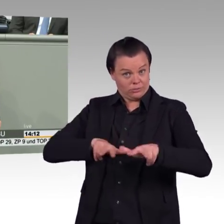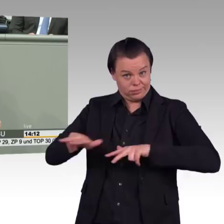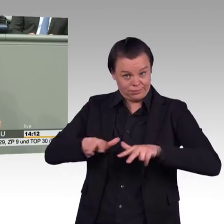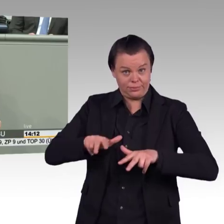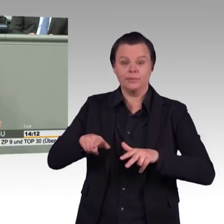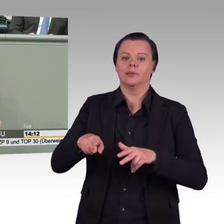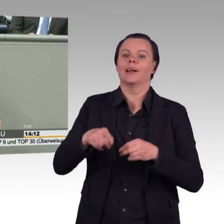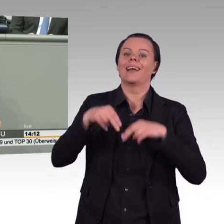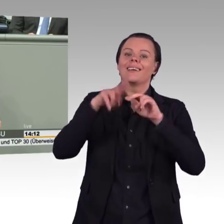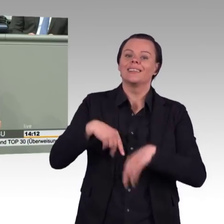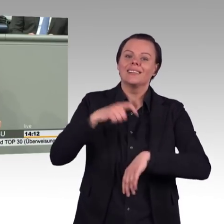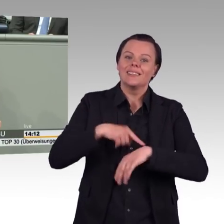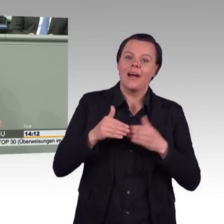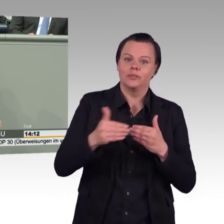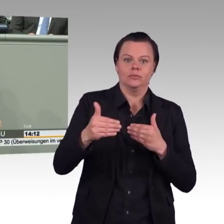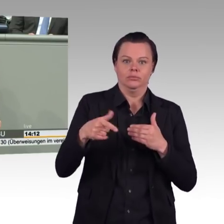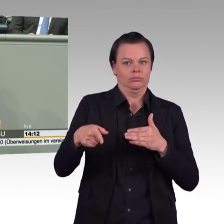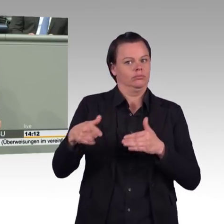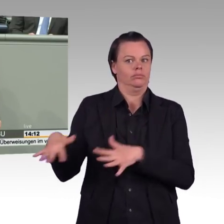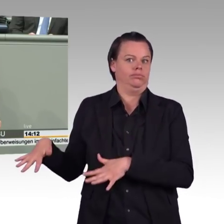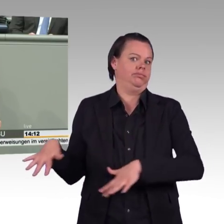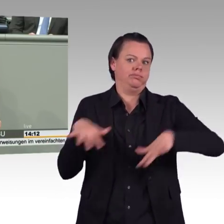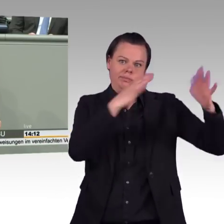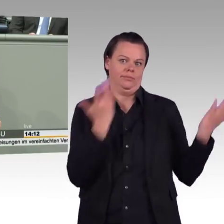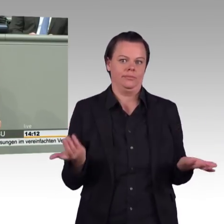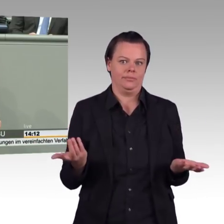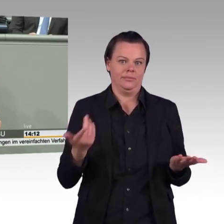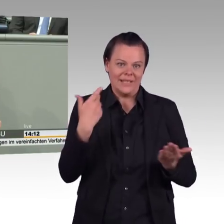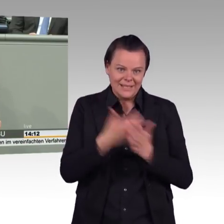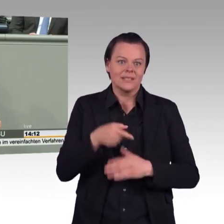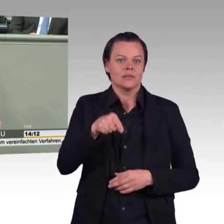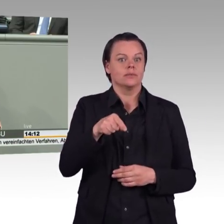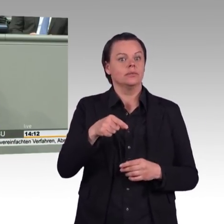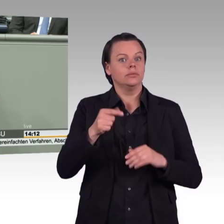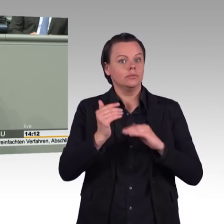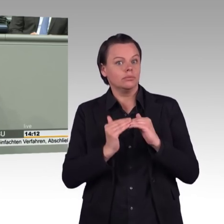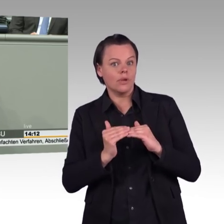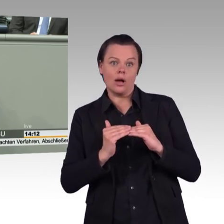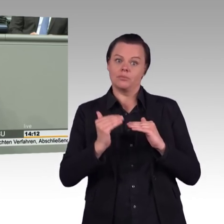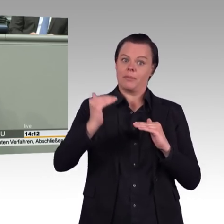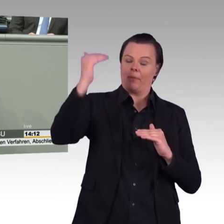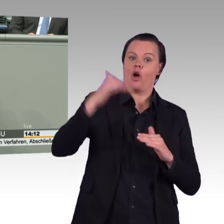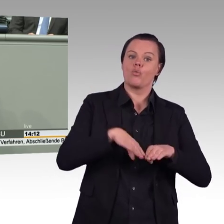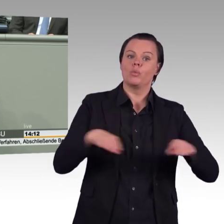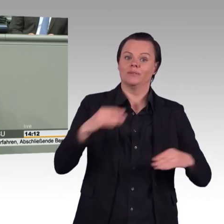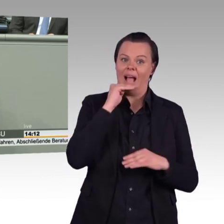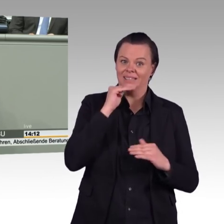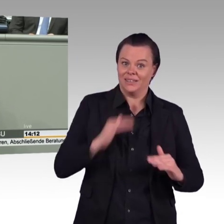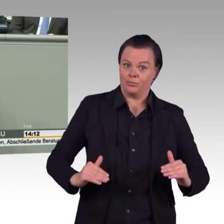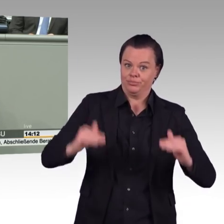erklären, könnte es aber. Dieses Eisenoxid führt dazu, dass die aquatischen Ökosysteme zerstört werden.